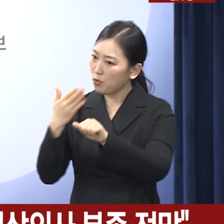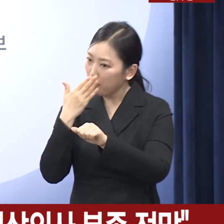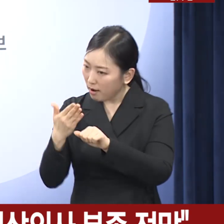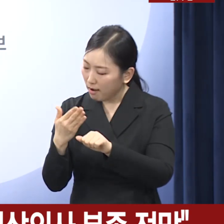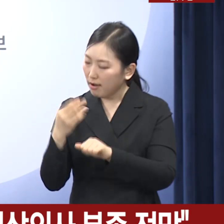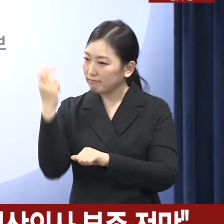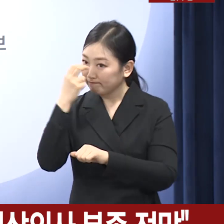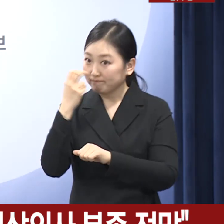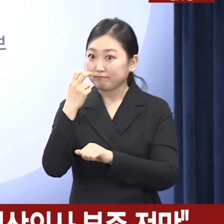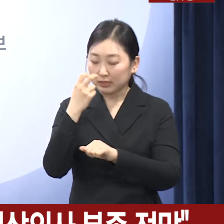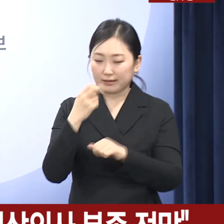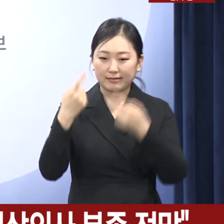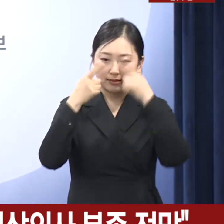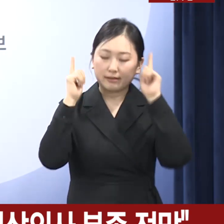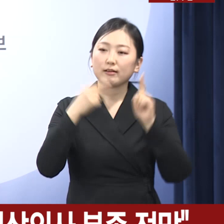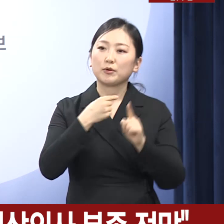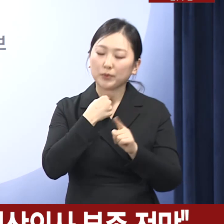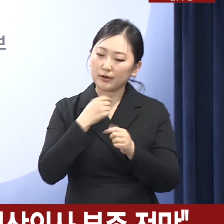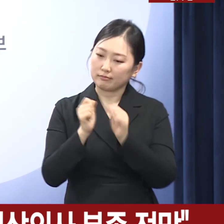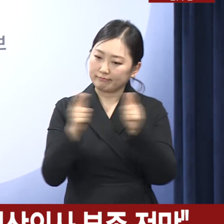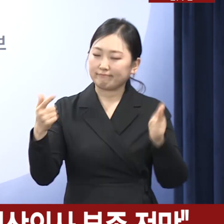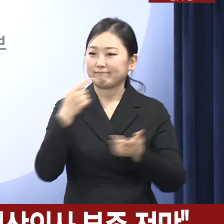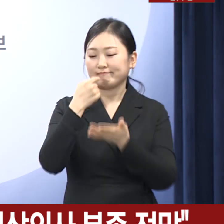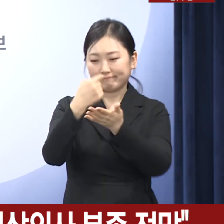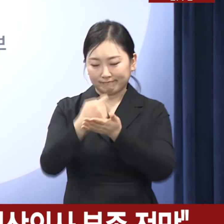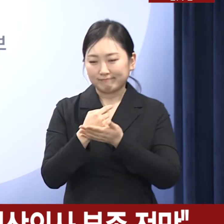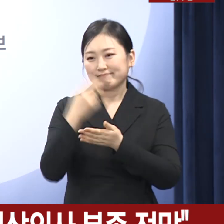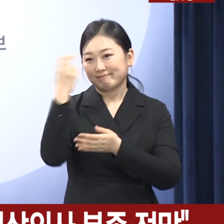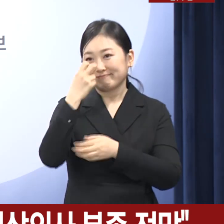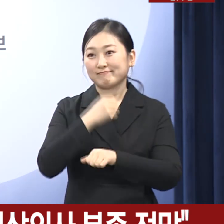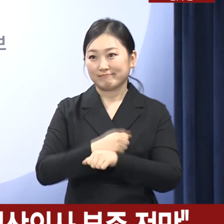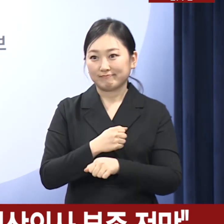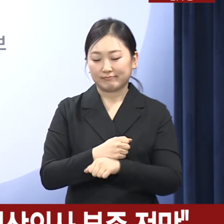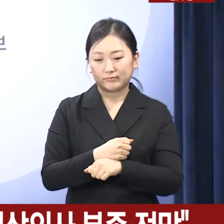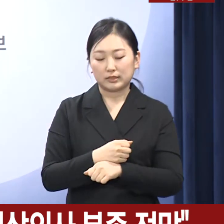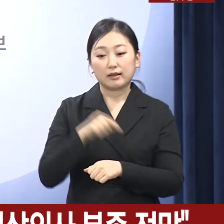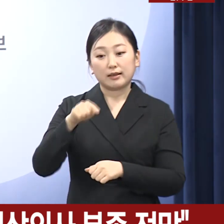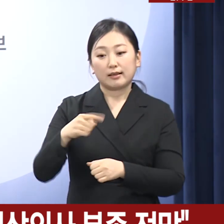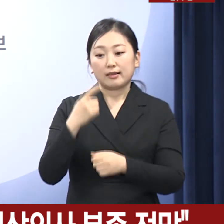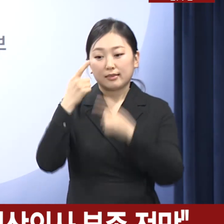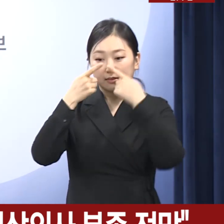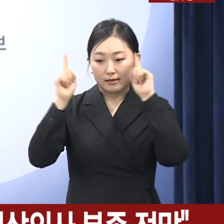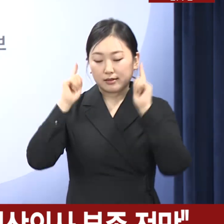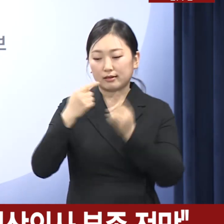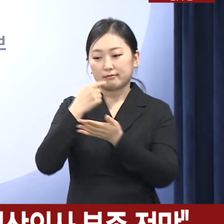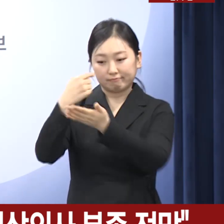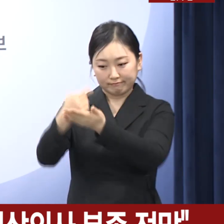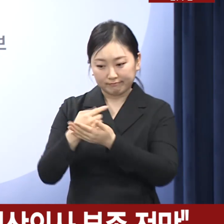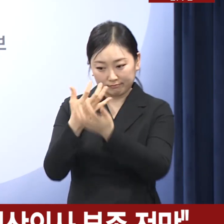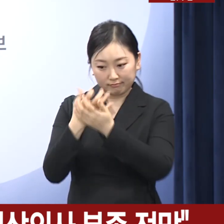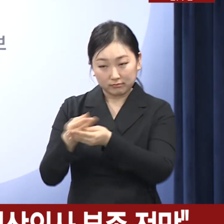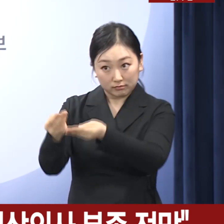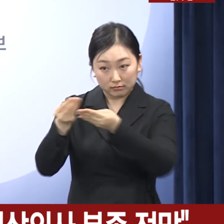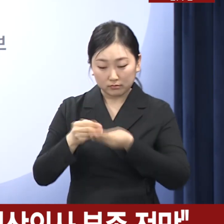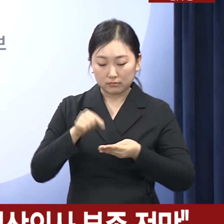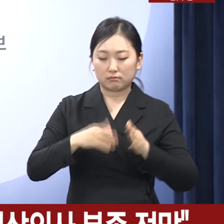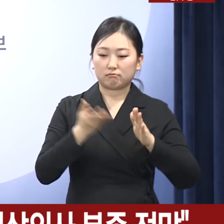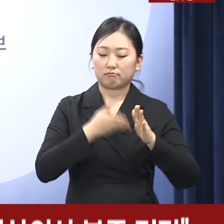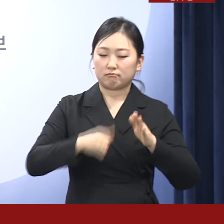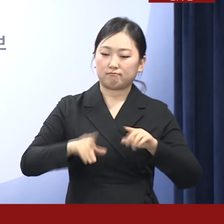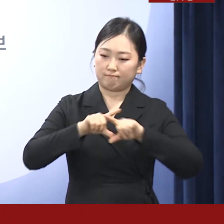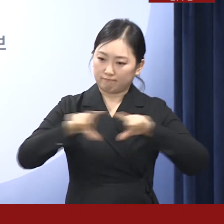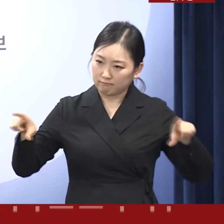대학의 수요를 조사하겠습니다. 수요 조사 시 대학이 제출한 사항에 대해서는 객관적이고